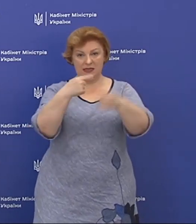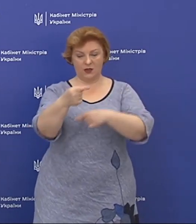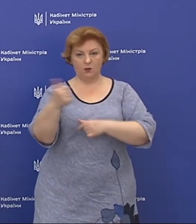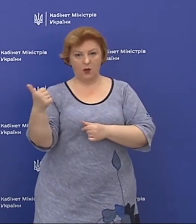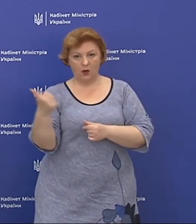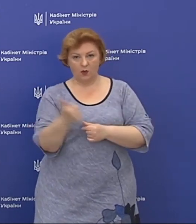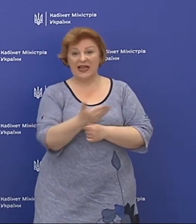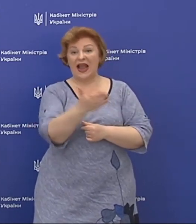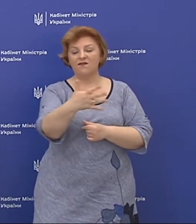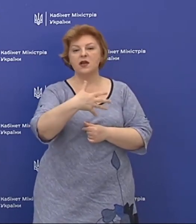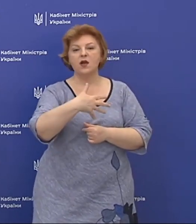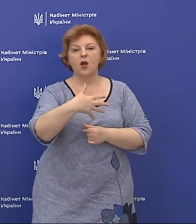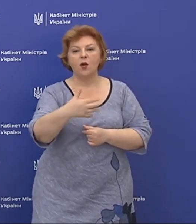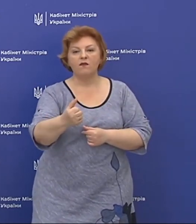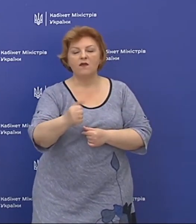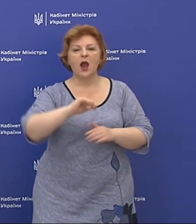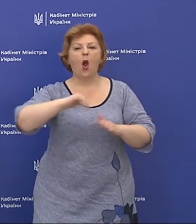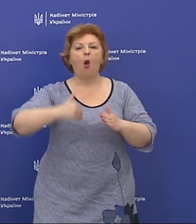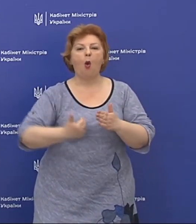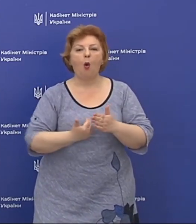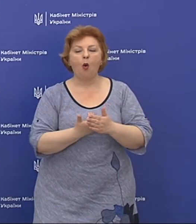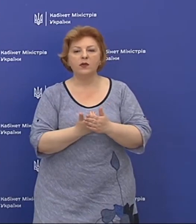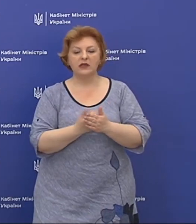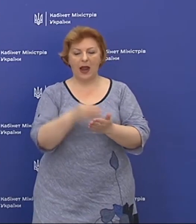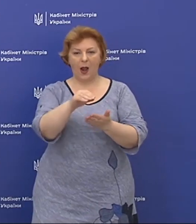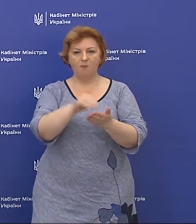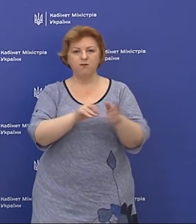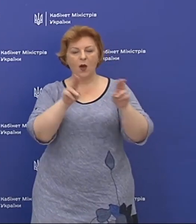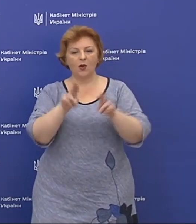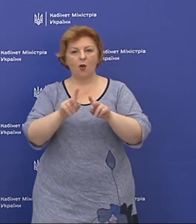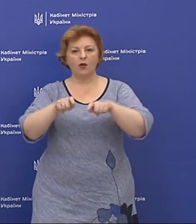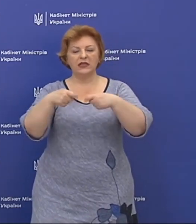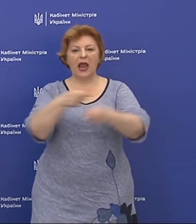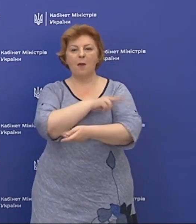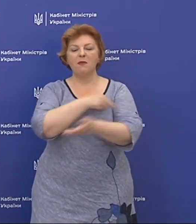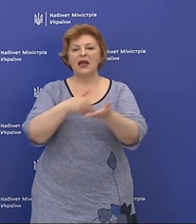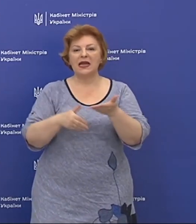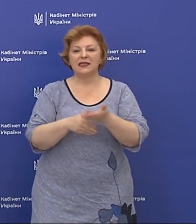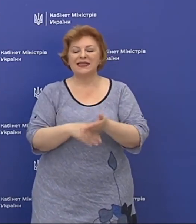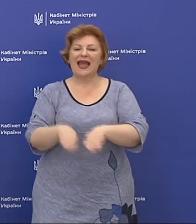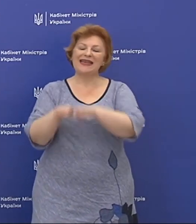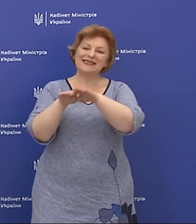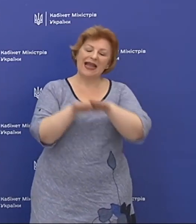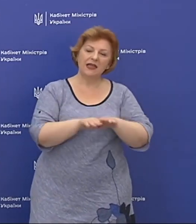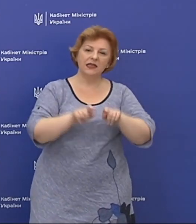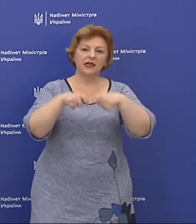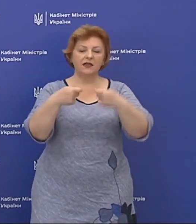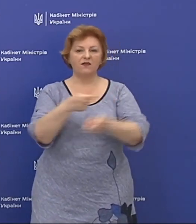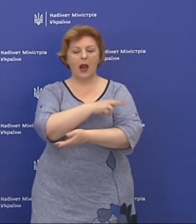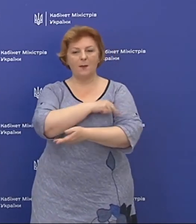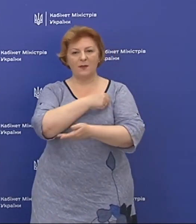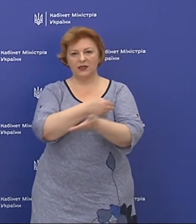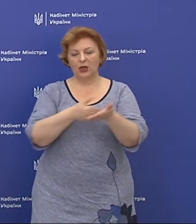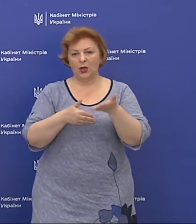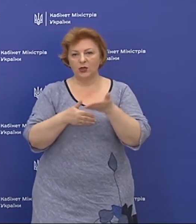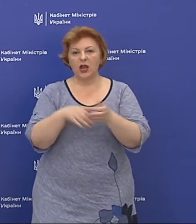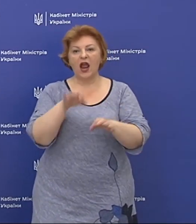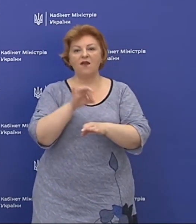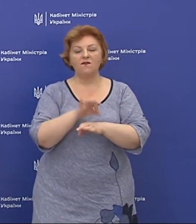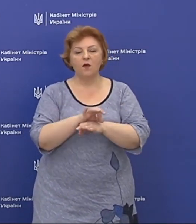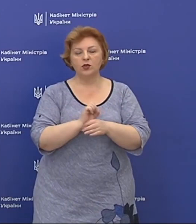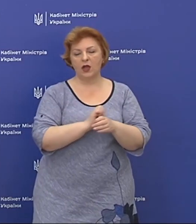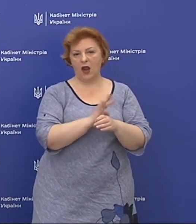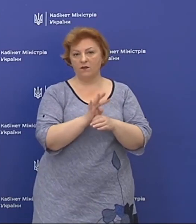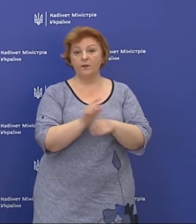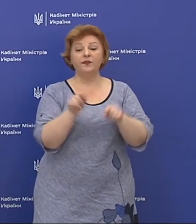тижні ви отримаєте оновлений протокол надання медичної допомоги хворим на